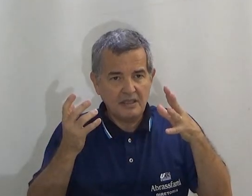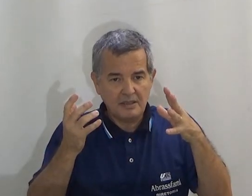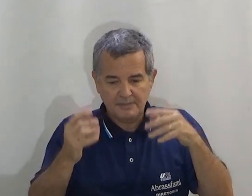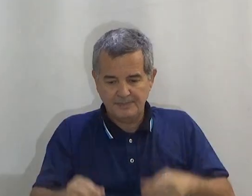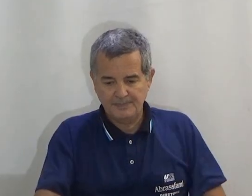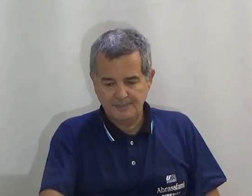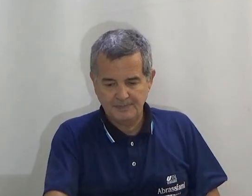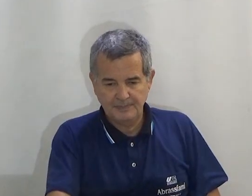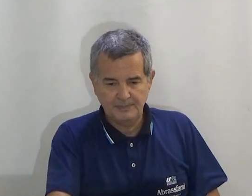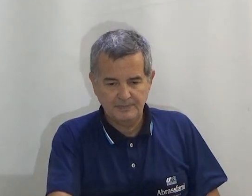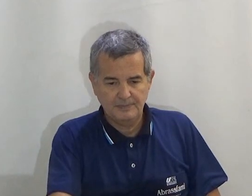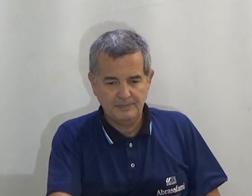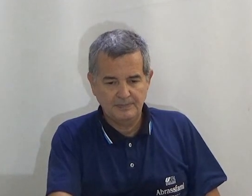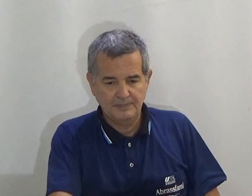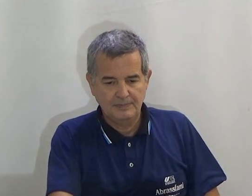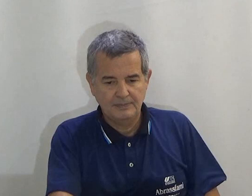a fé cênica.